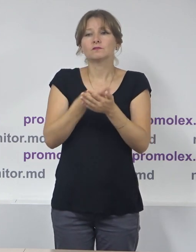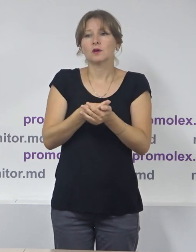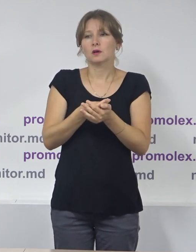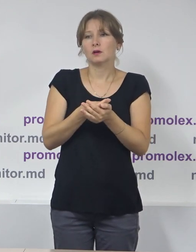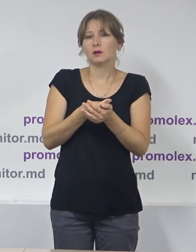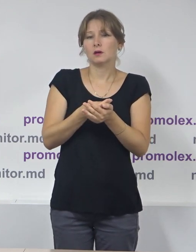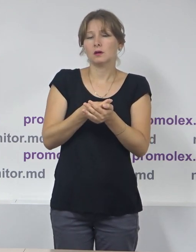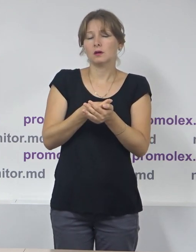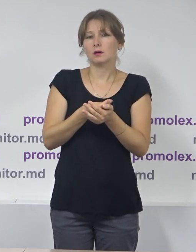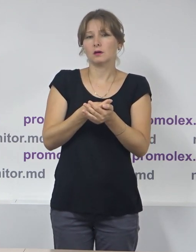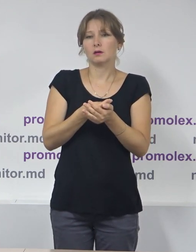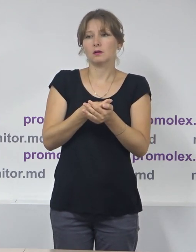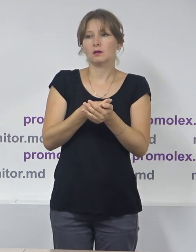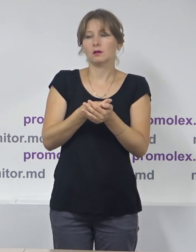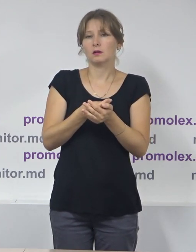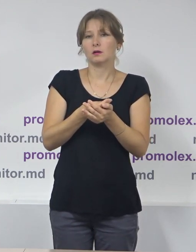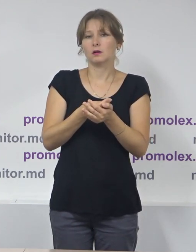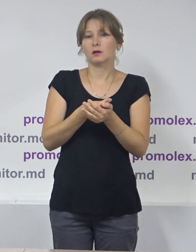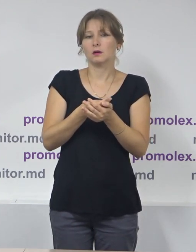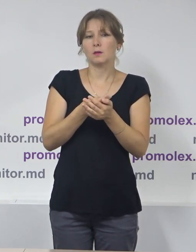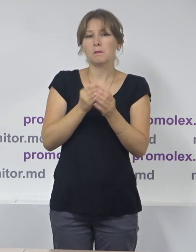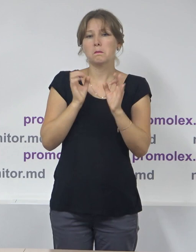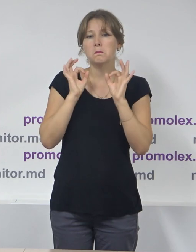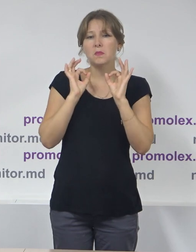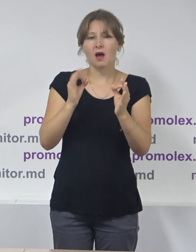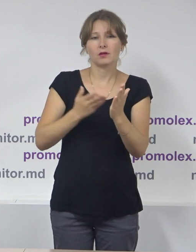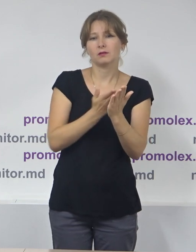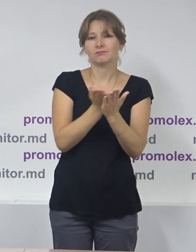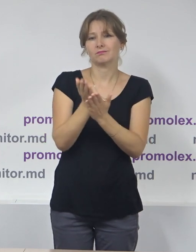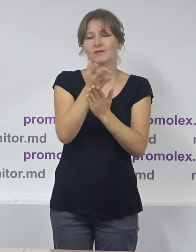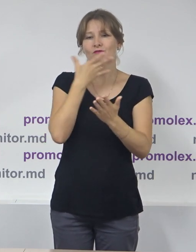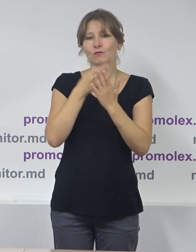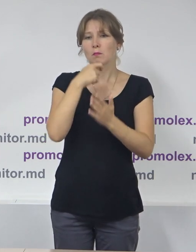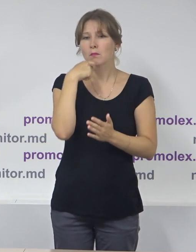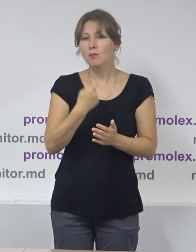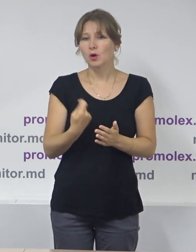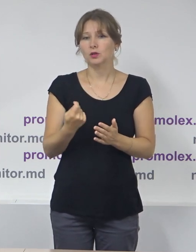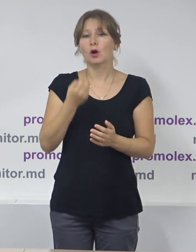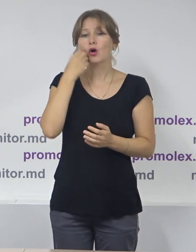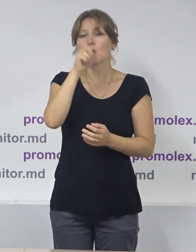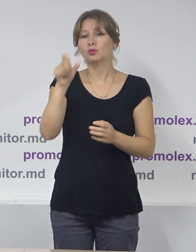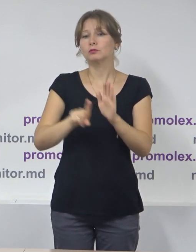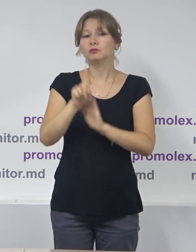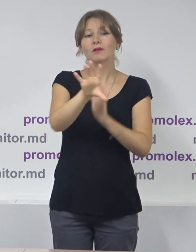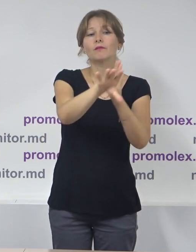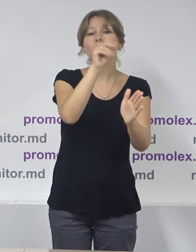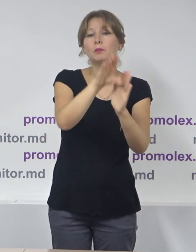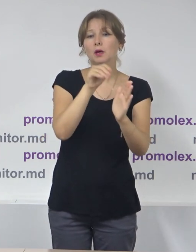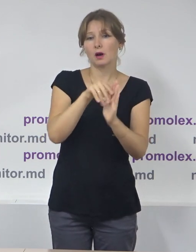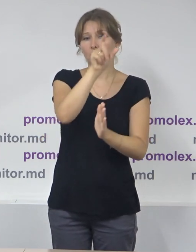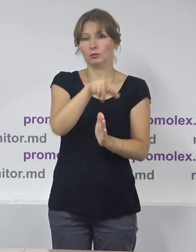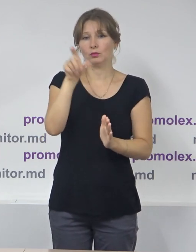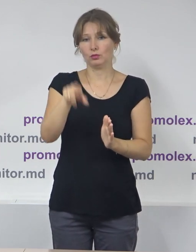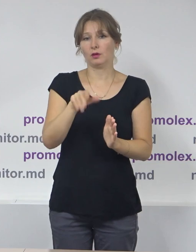eu știu, traseiz politic sau de racolare a alegerilor locali persistă și în această campanie,